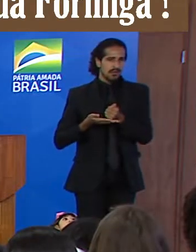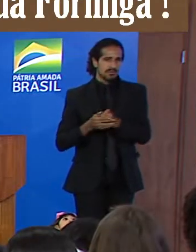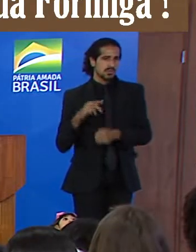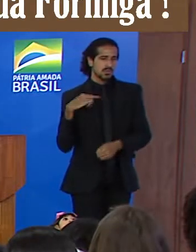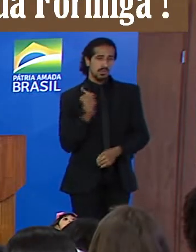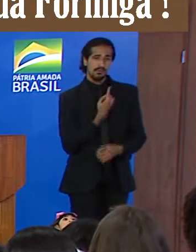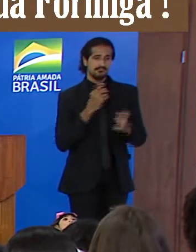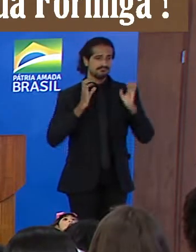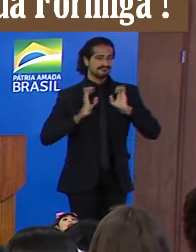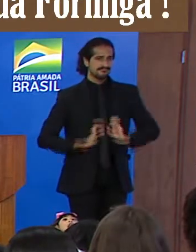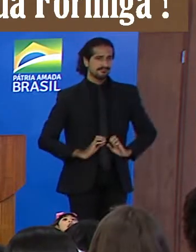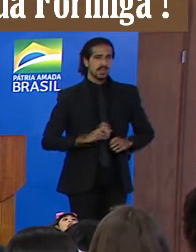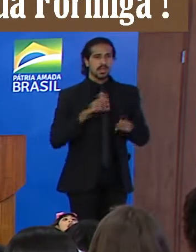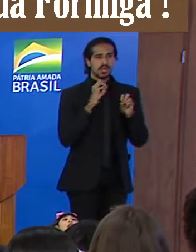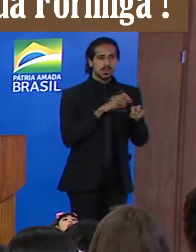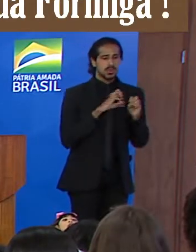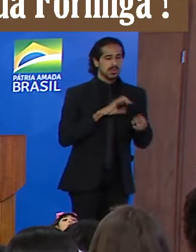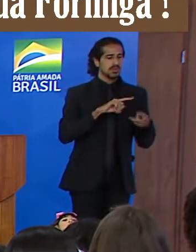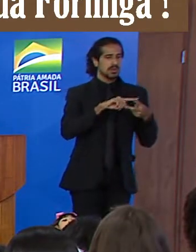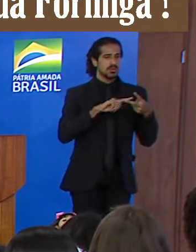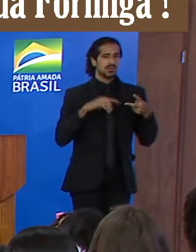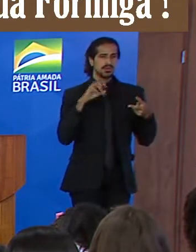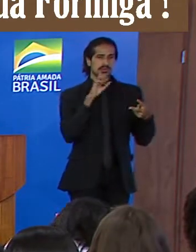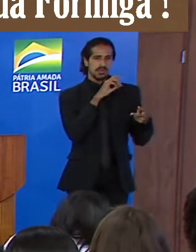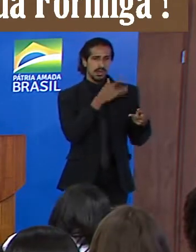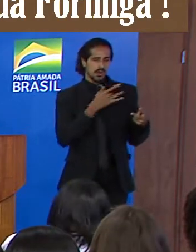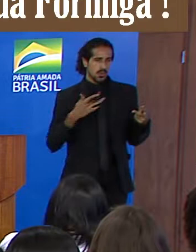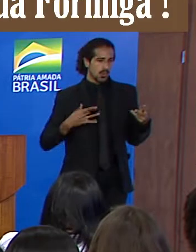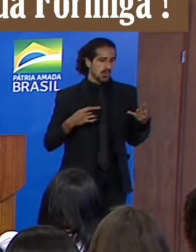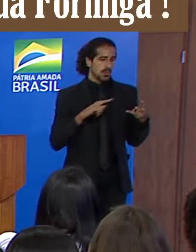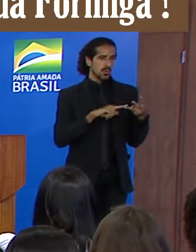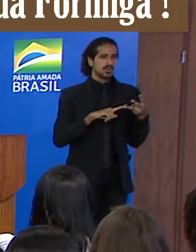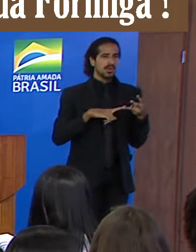educação, saúde, saneamento básico